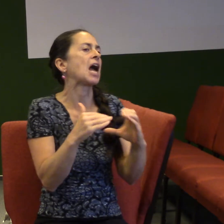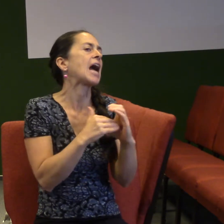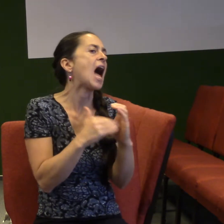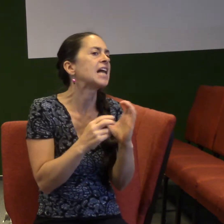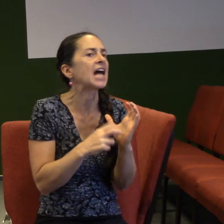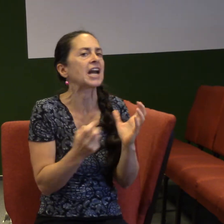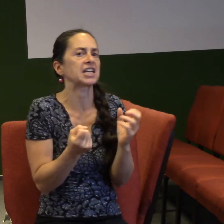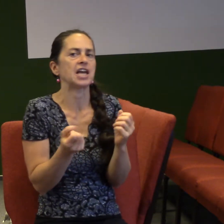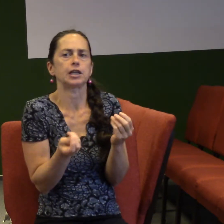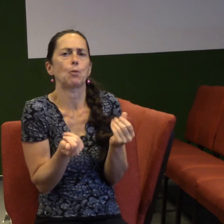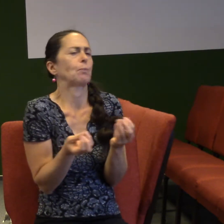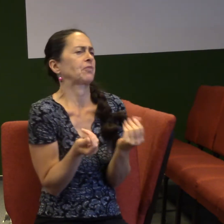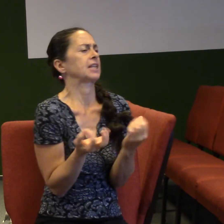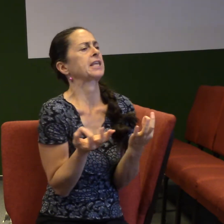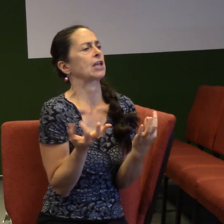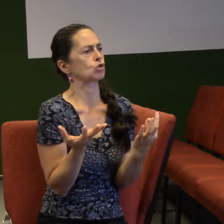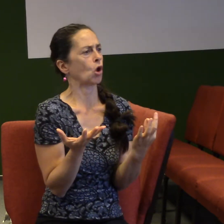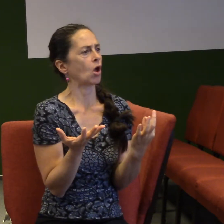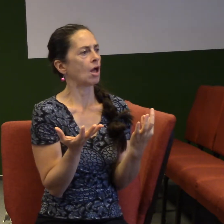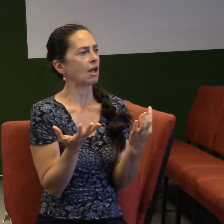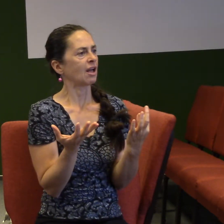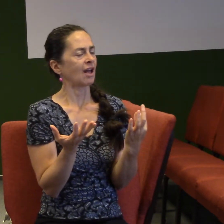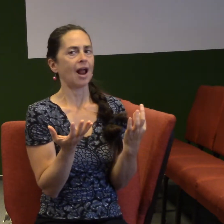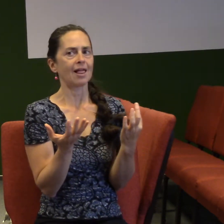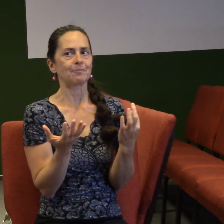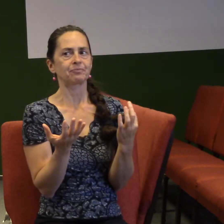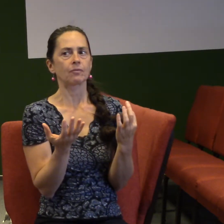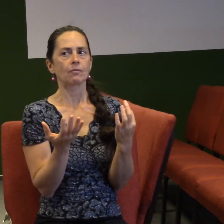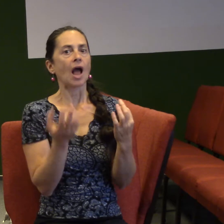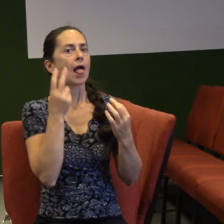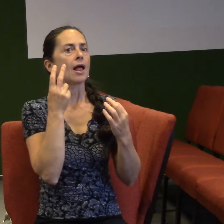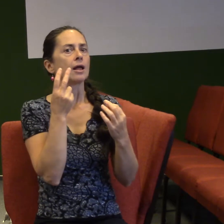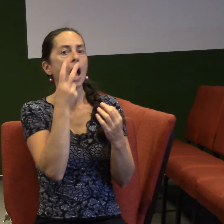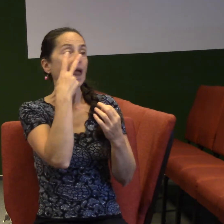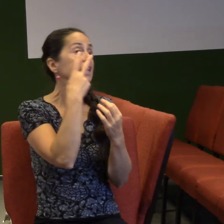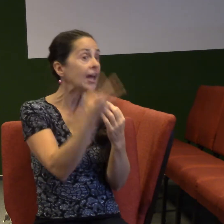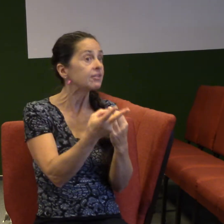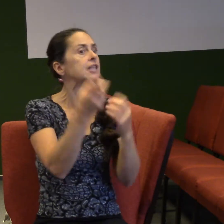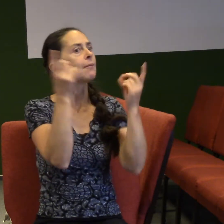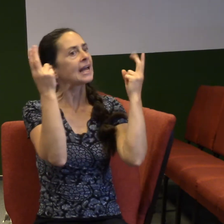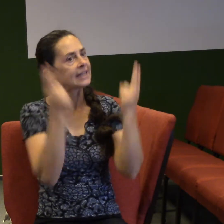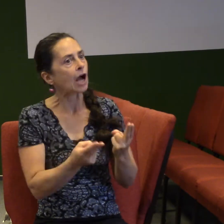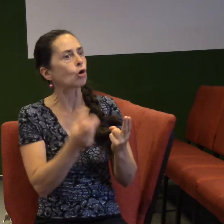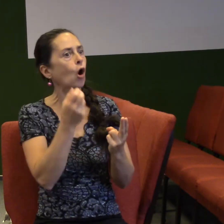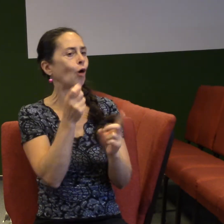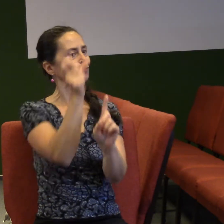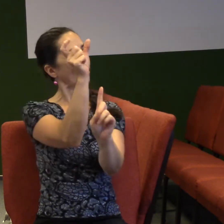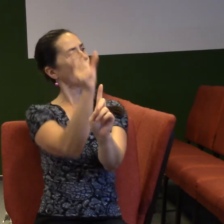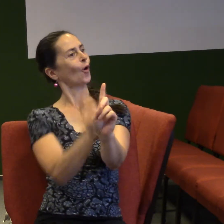zdroj a takhle, ale nemáme tu, nemáme, nedíváme se na něho jako na osobu. jako na někoho, ale dívá,